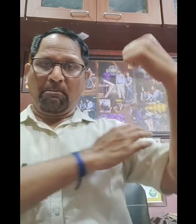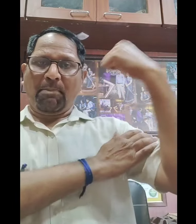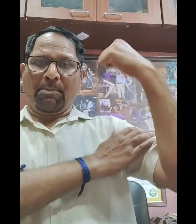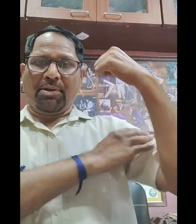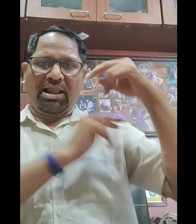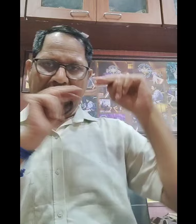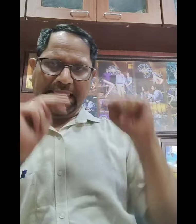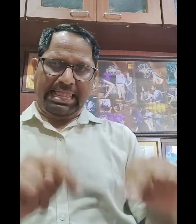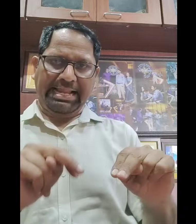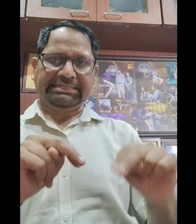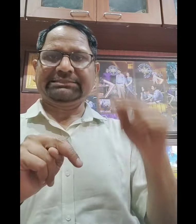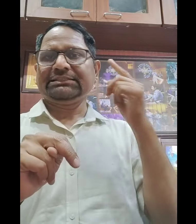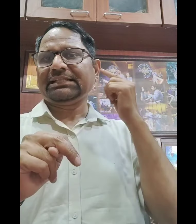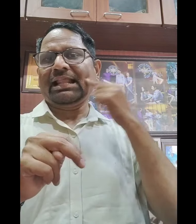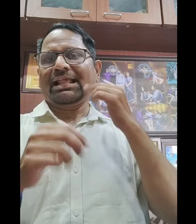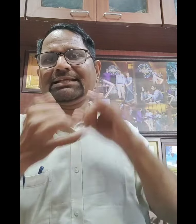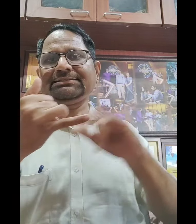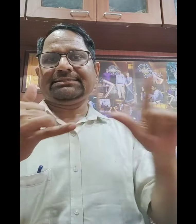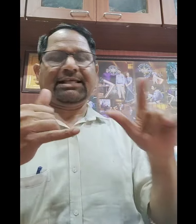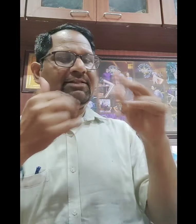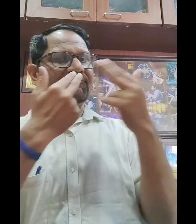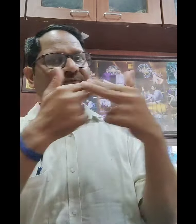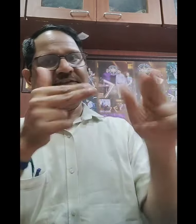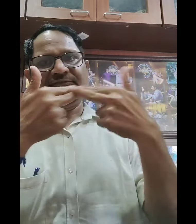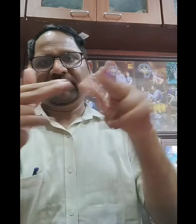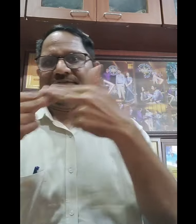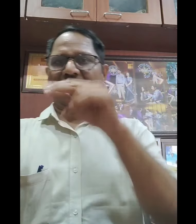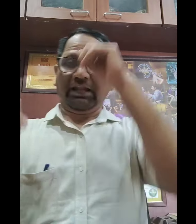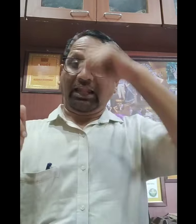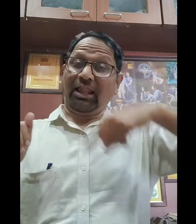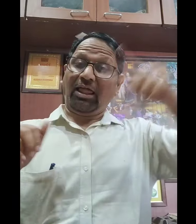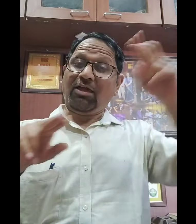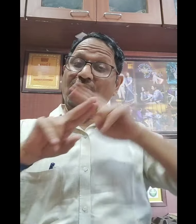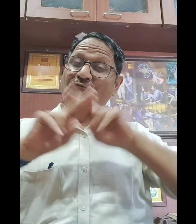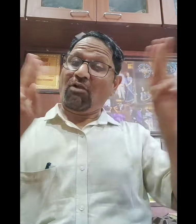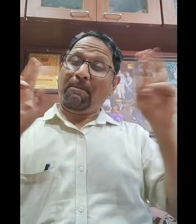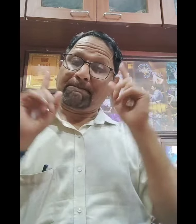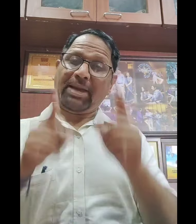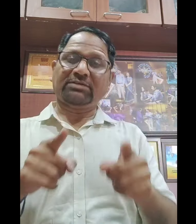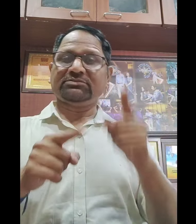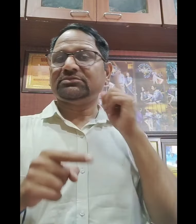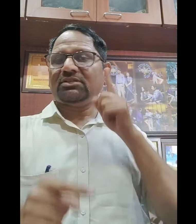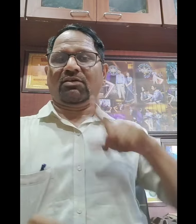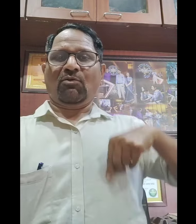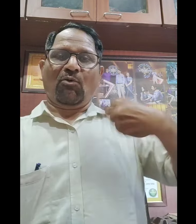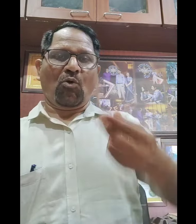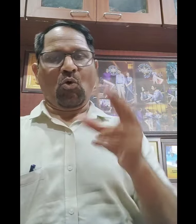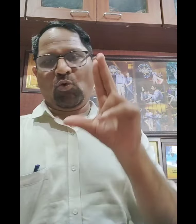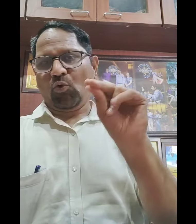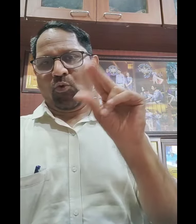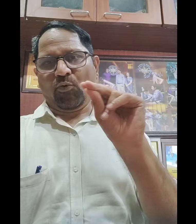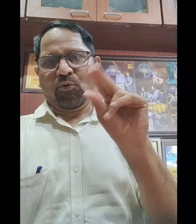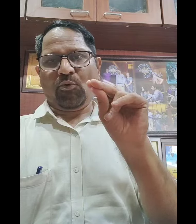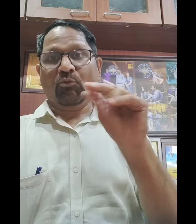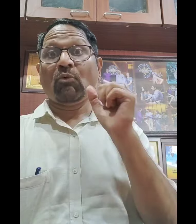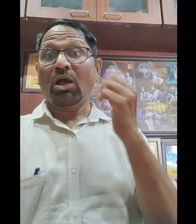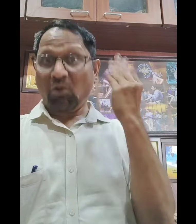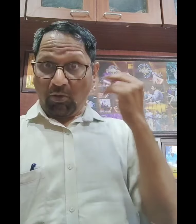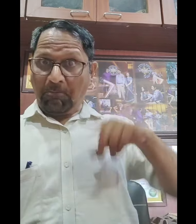सारे जो Deaf associations हैं, Deaf लोगों की ग्रुप्स हैं वह कूशिस करें कि Deaf लोगों को payment ना